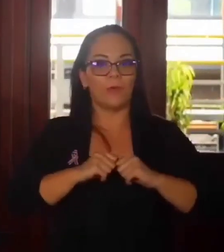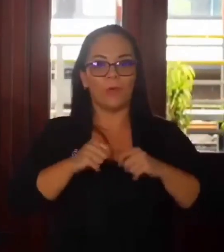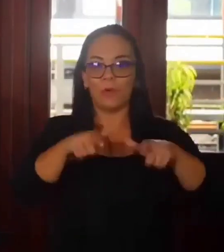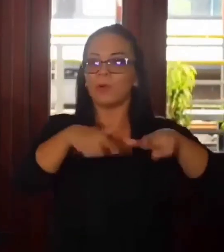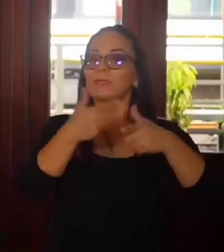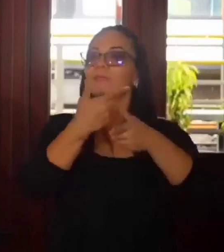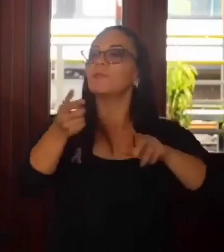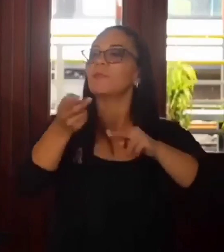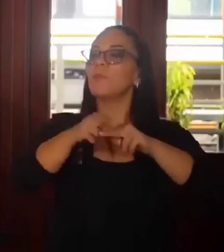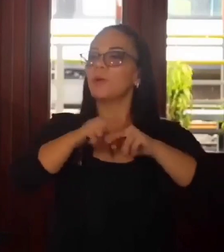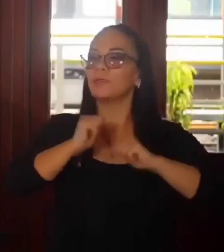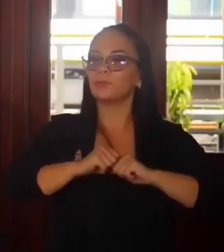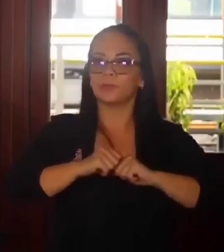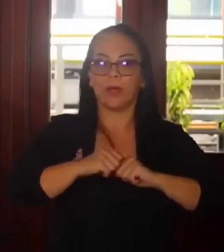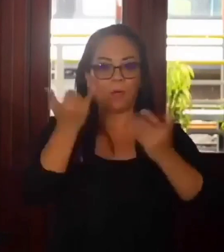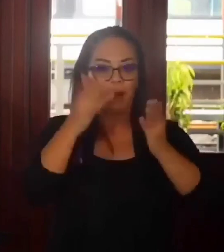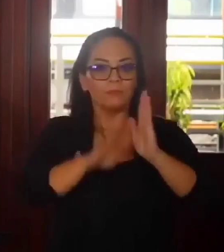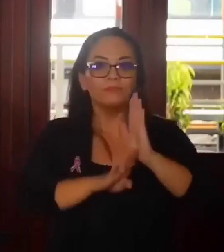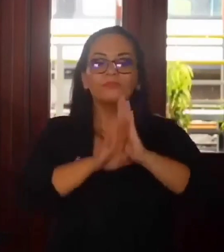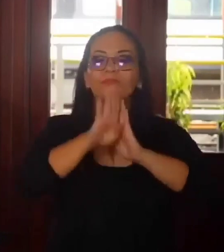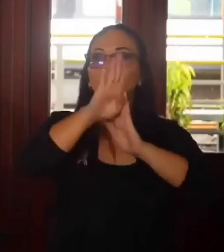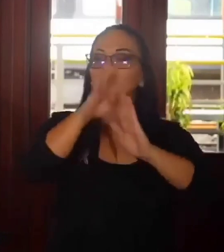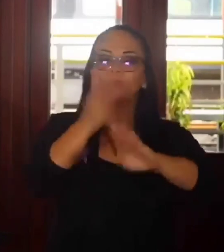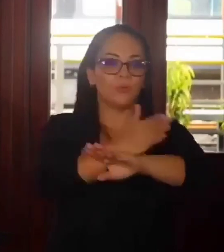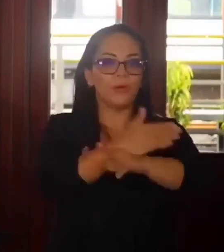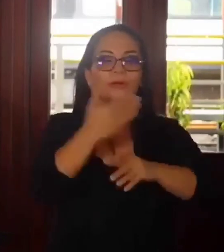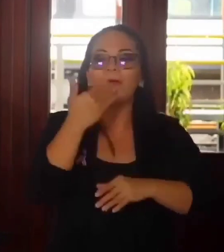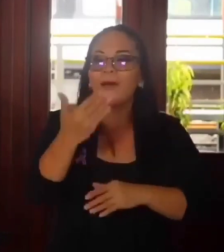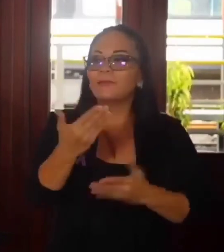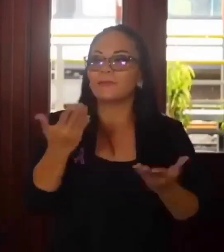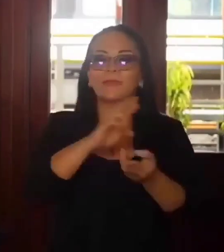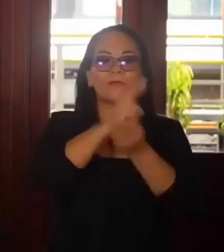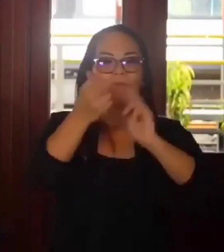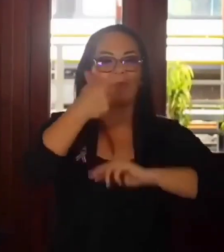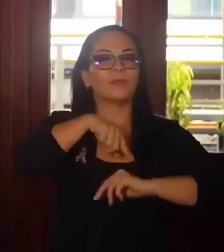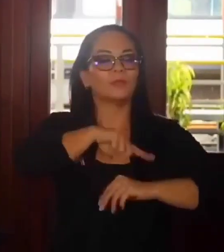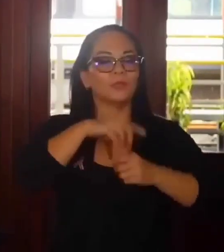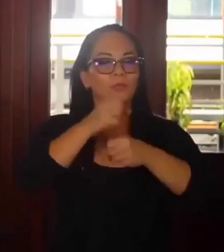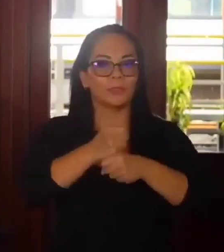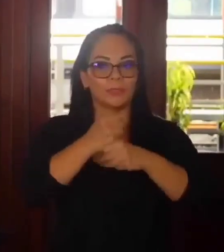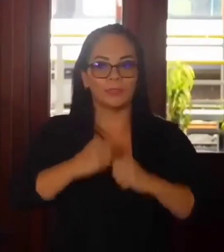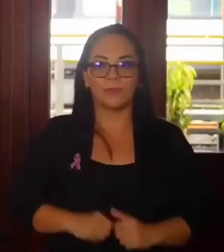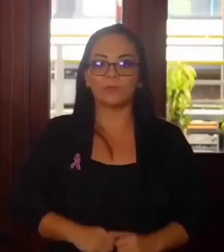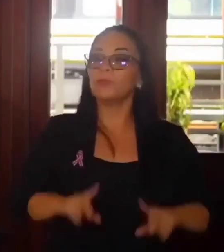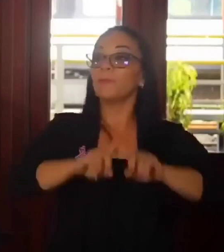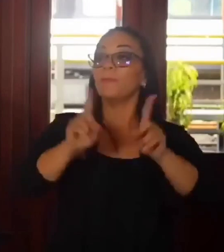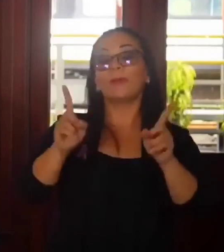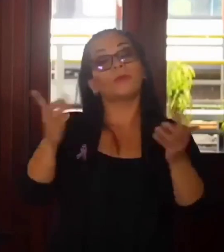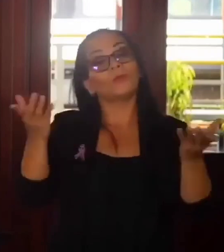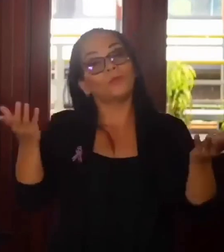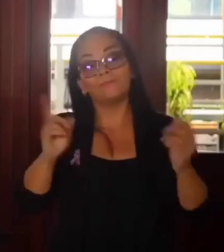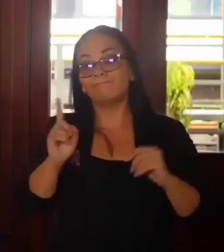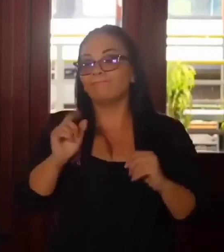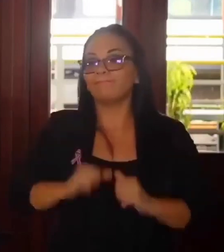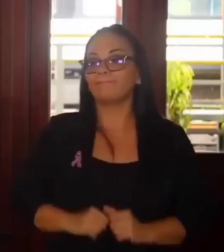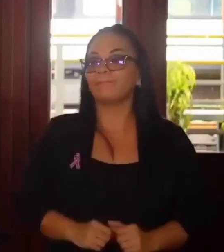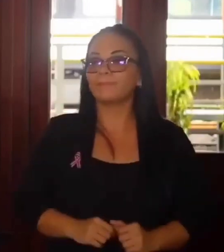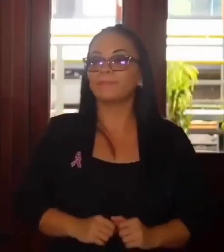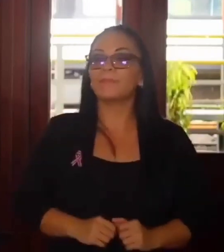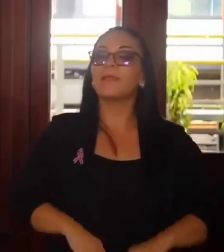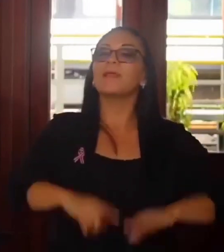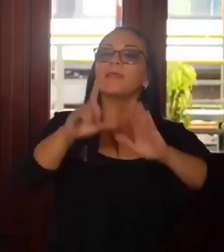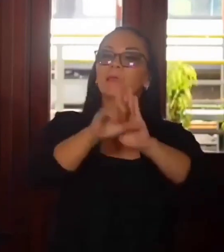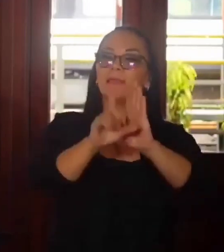velocidad que está creciendo, gracias a las reformas que hemos hecho. Pero no, la